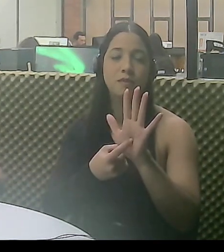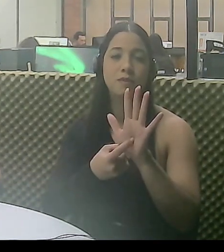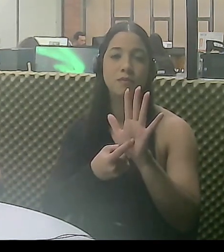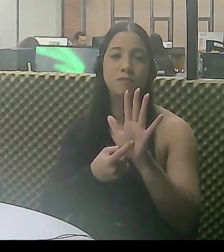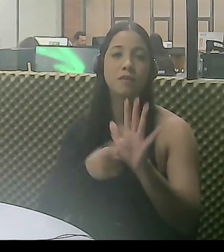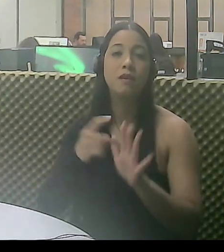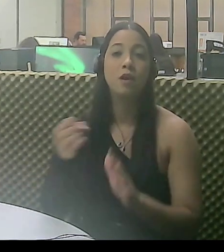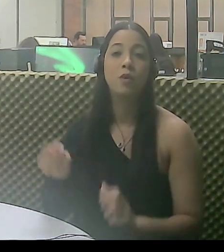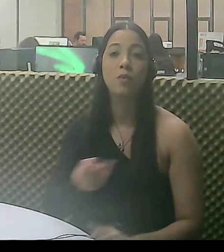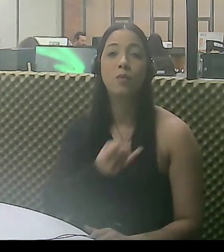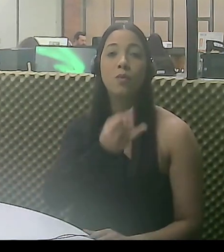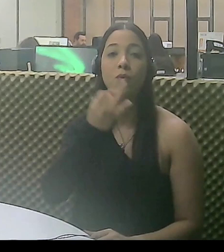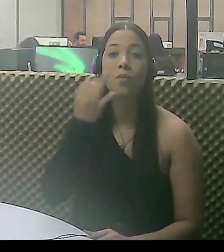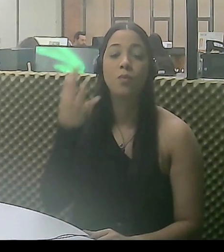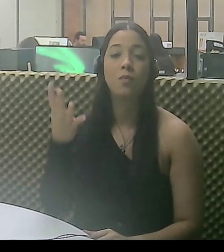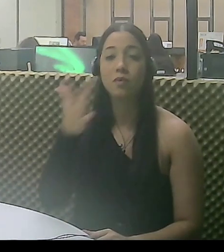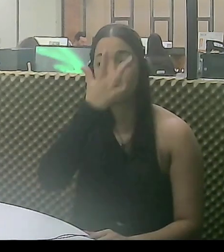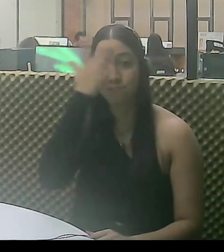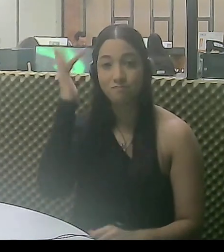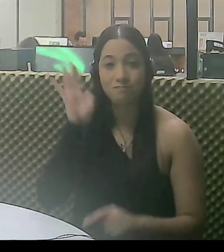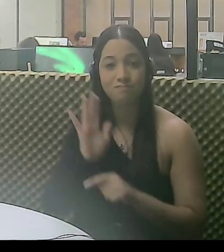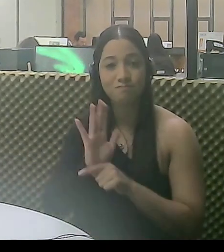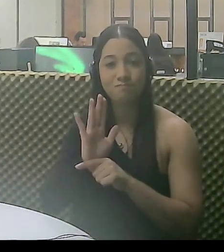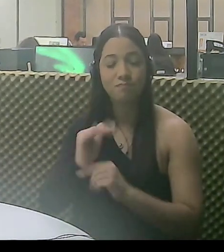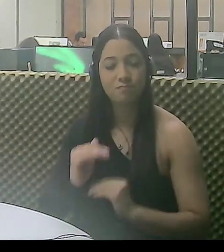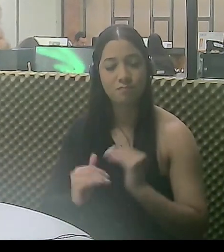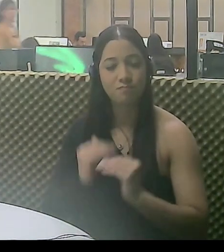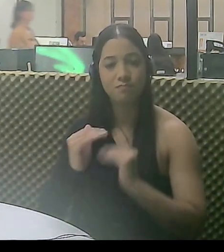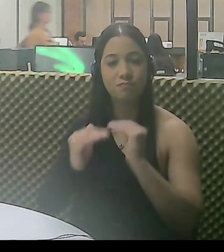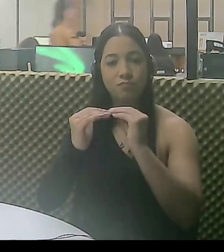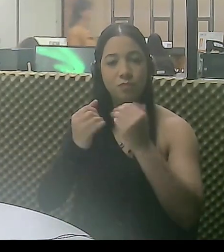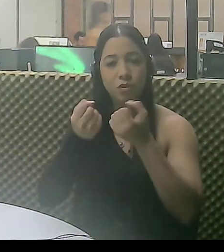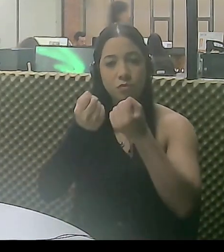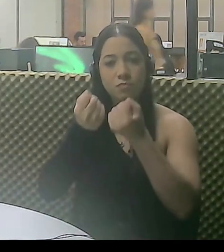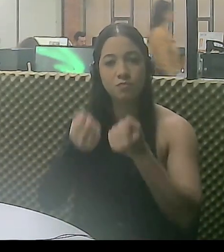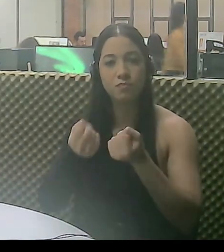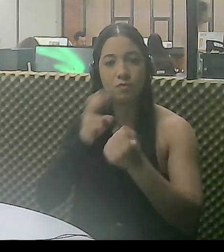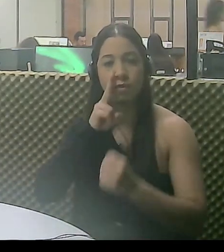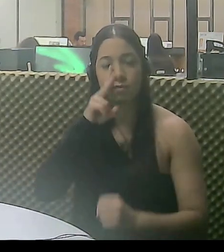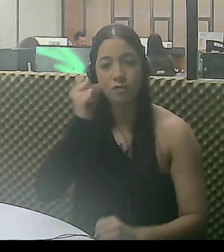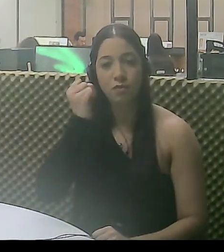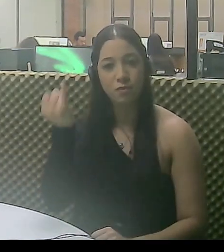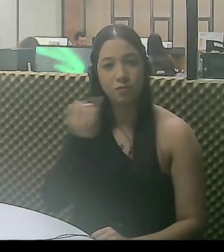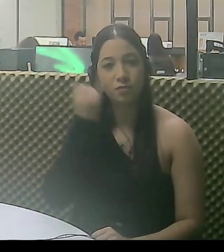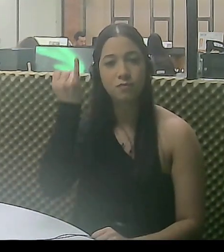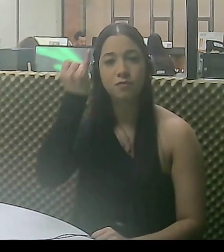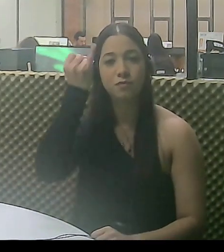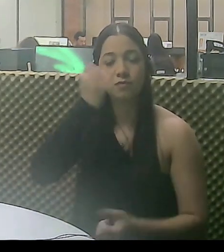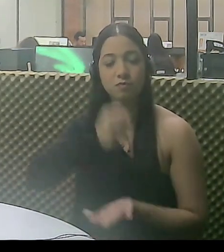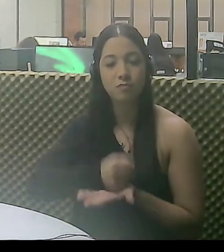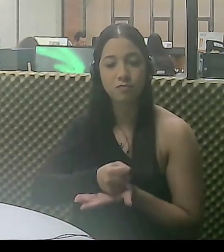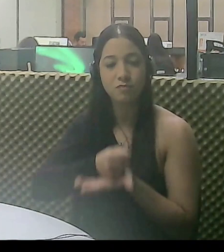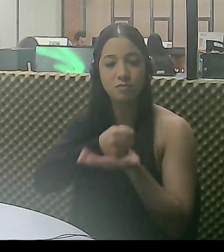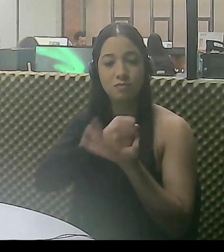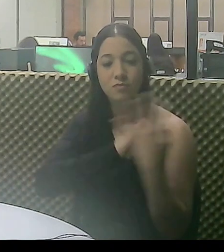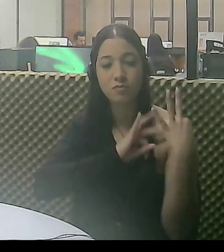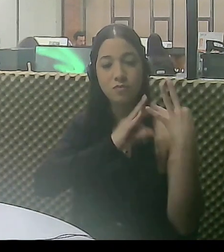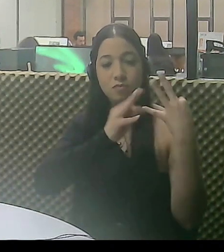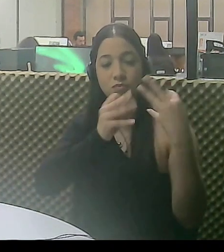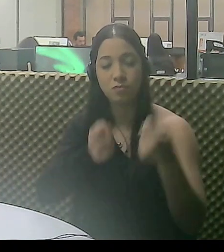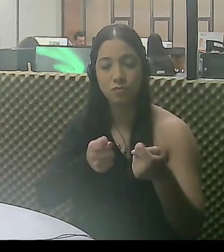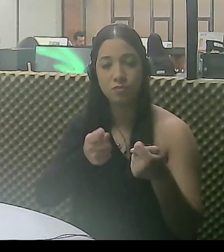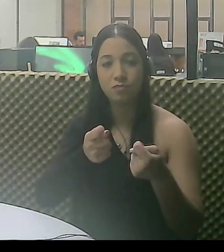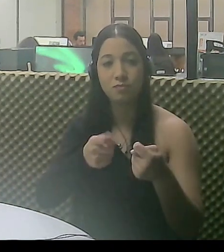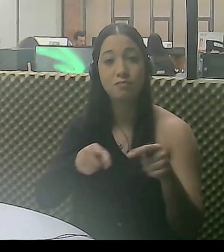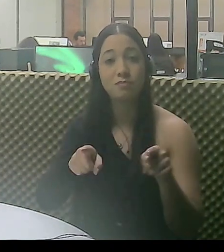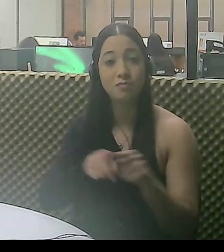quantidade de grãos de areia que dão peso, dão volume e dão sustentação a tudo. Inclusive